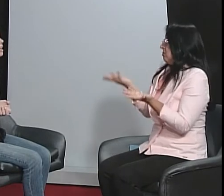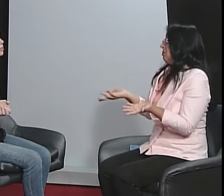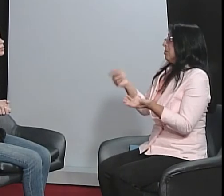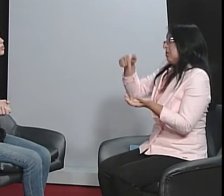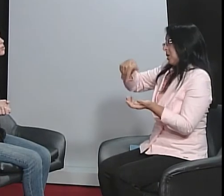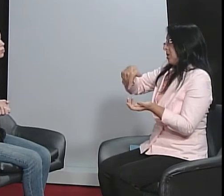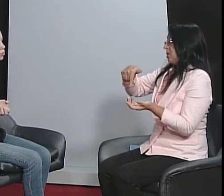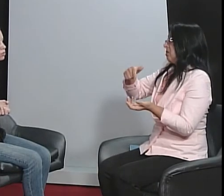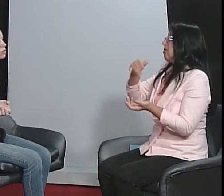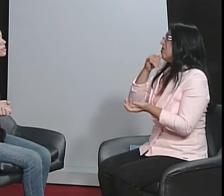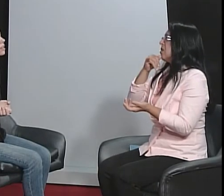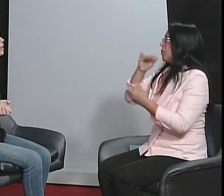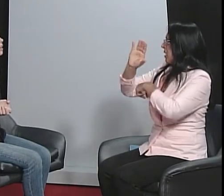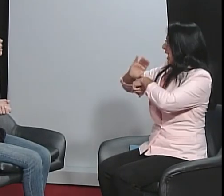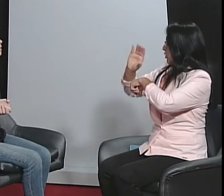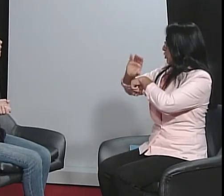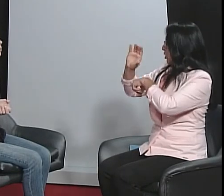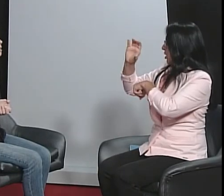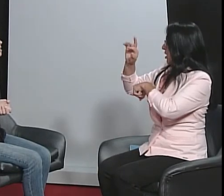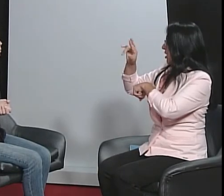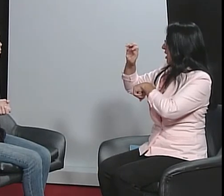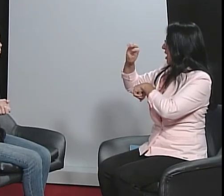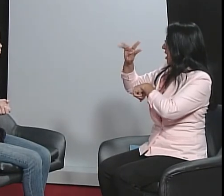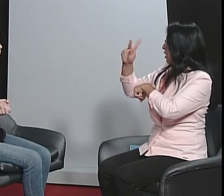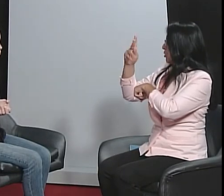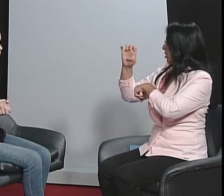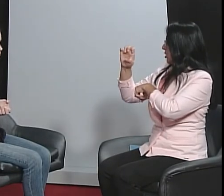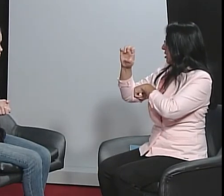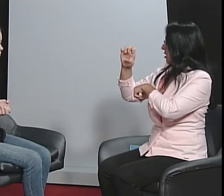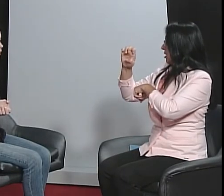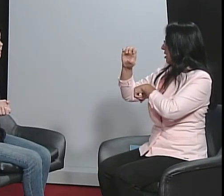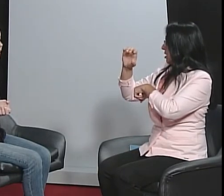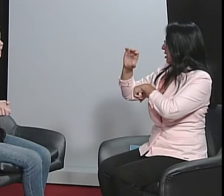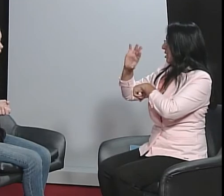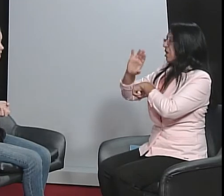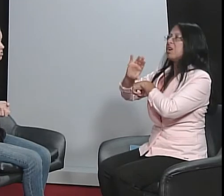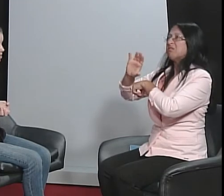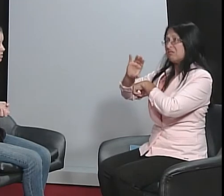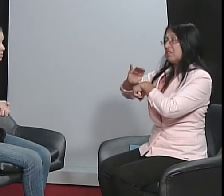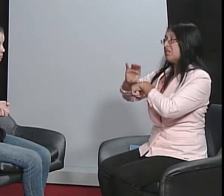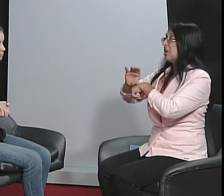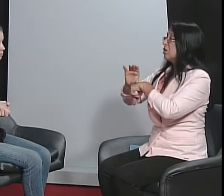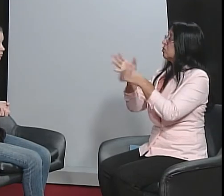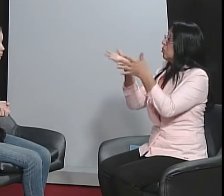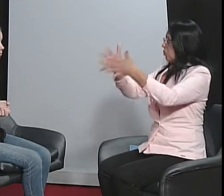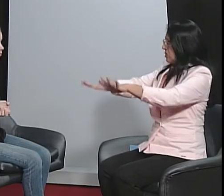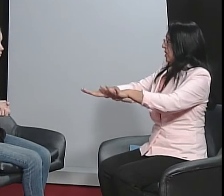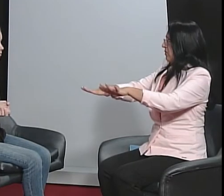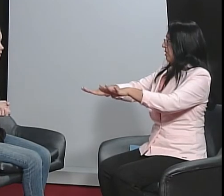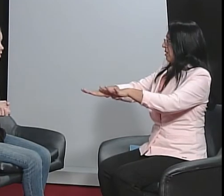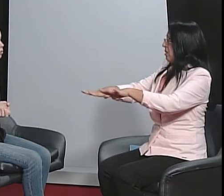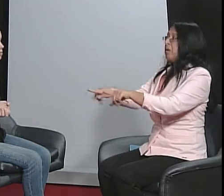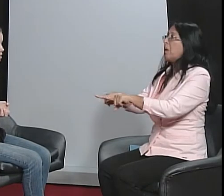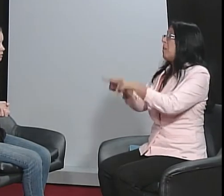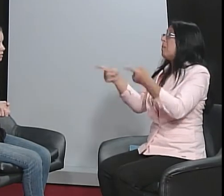alunos surdos, né? Por exemplo, tem creches inclusivas,